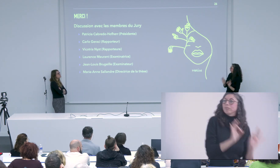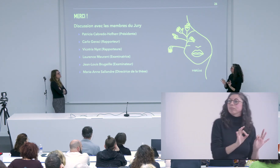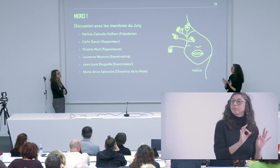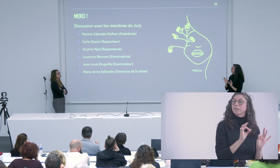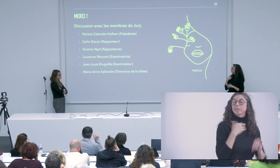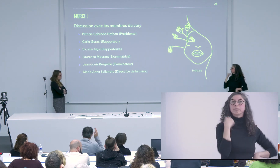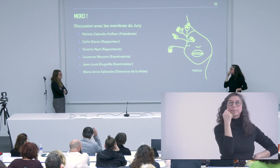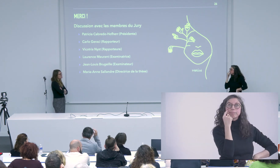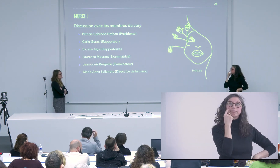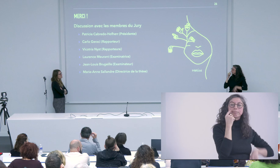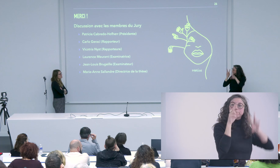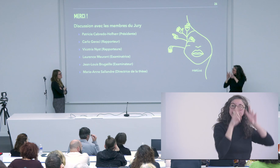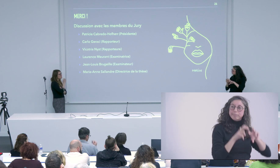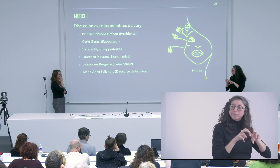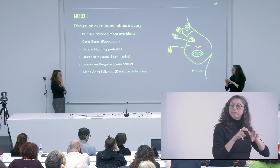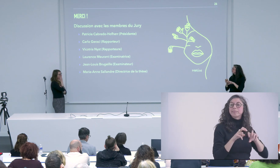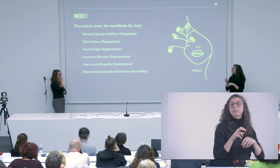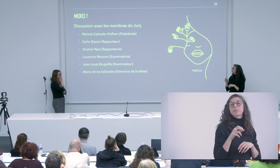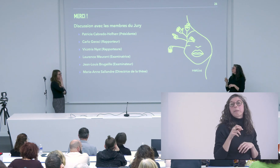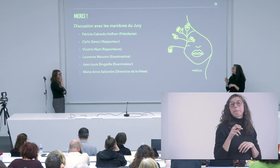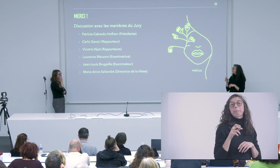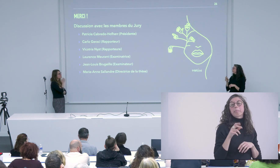les signes dans le discours, les signes dans leur contexte.